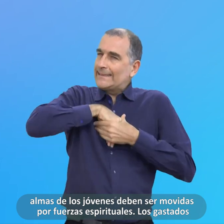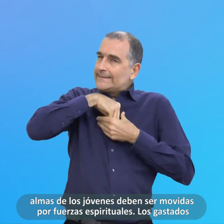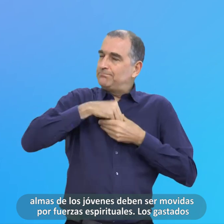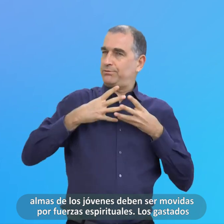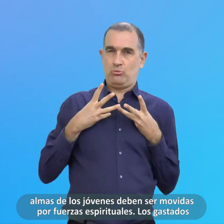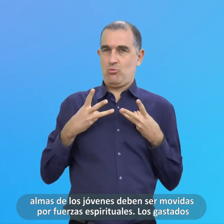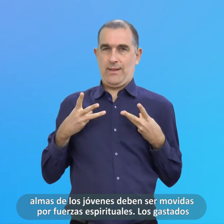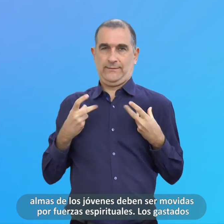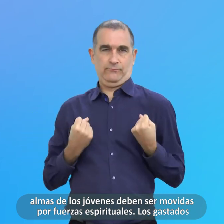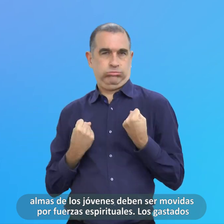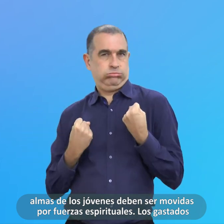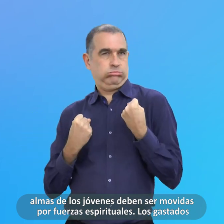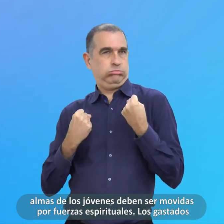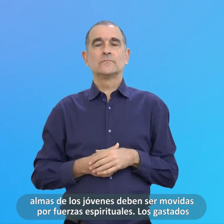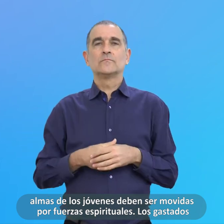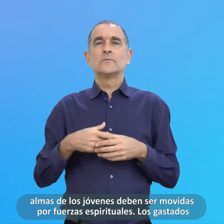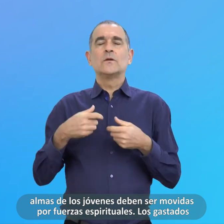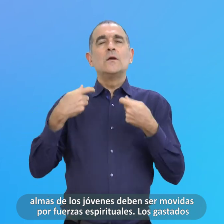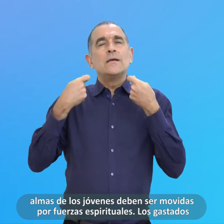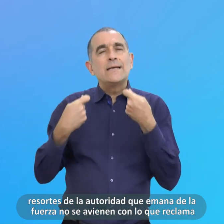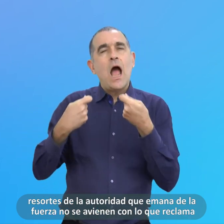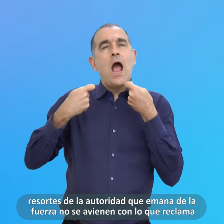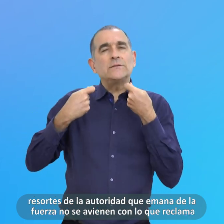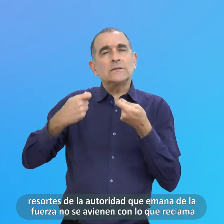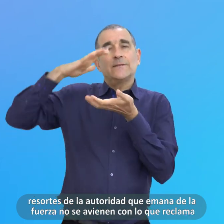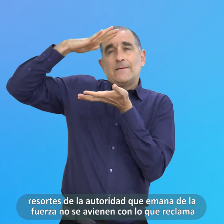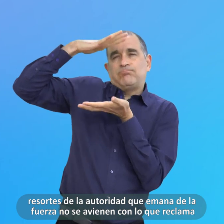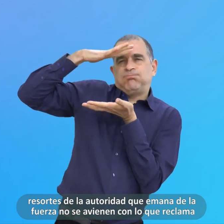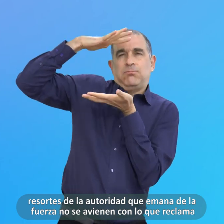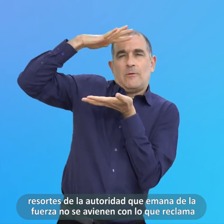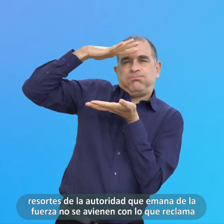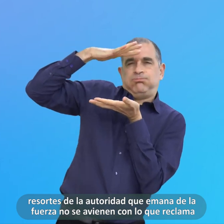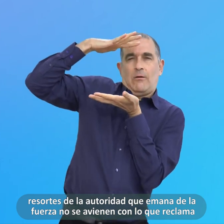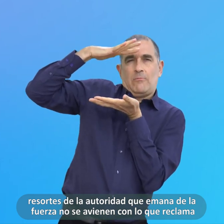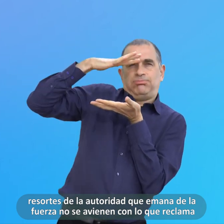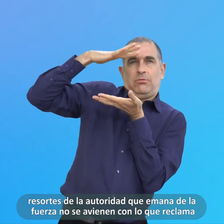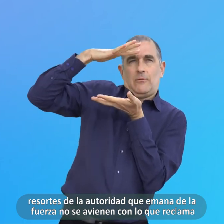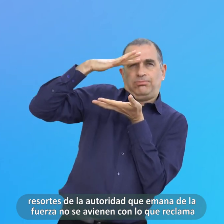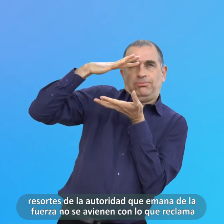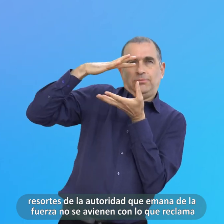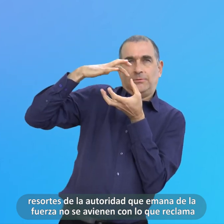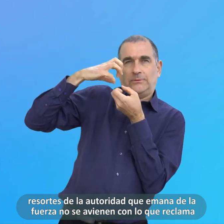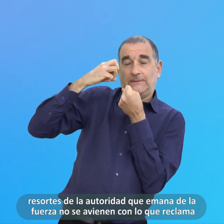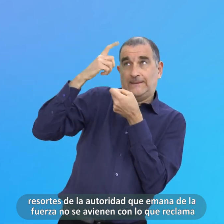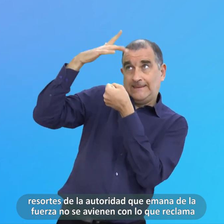Los gastados Resortes De la autoridad Que